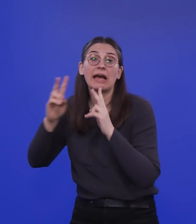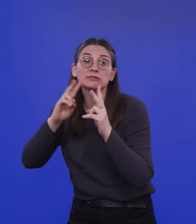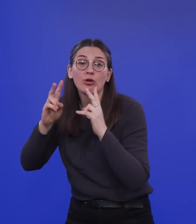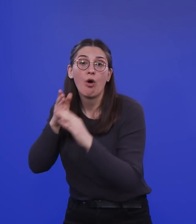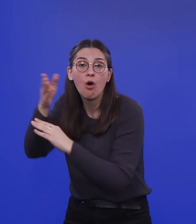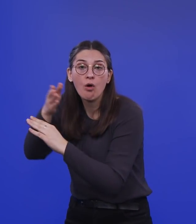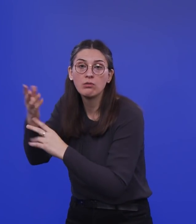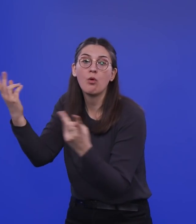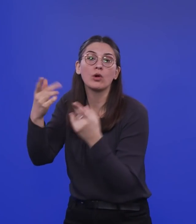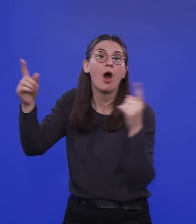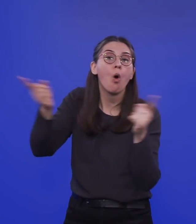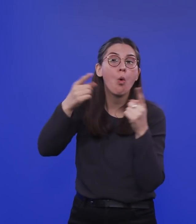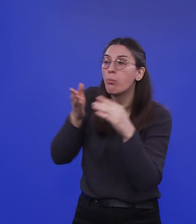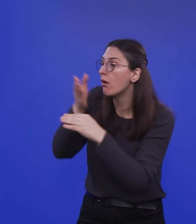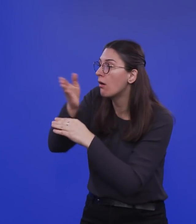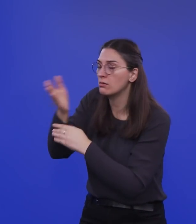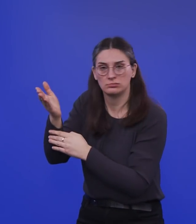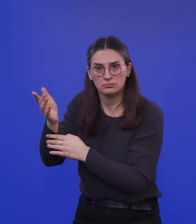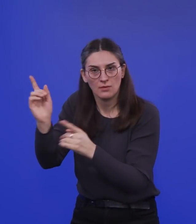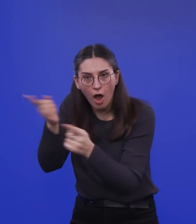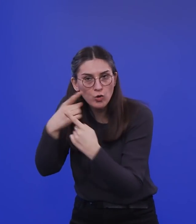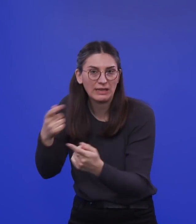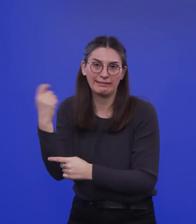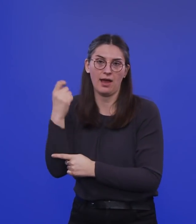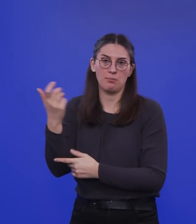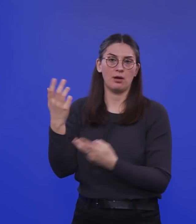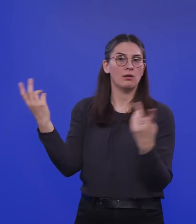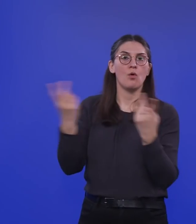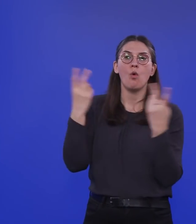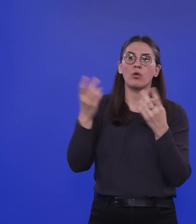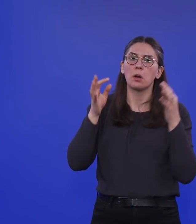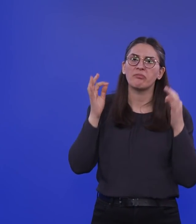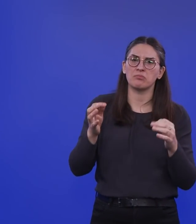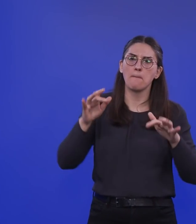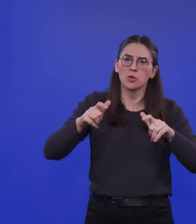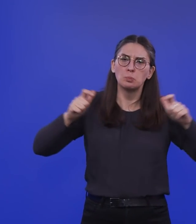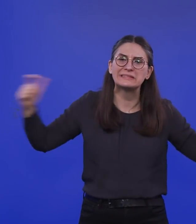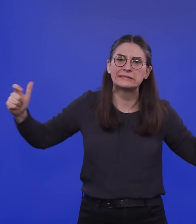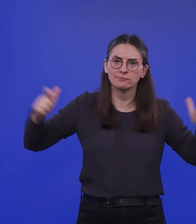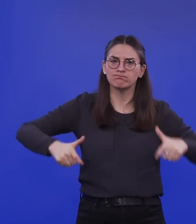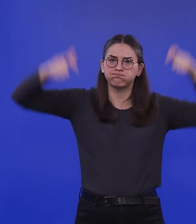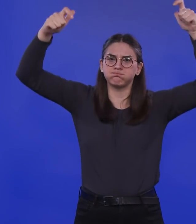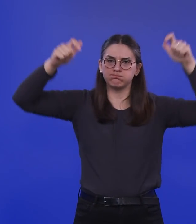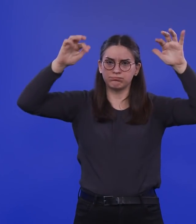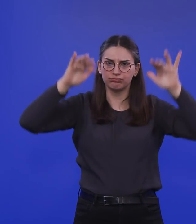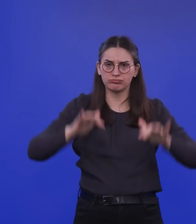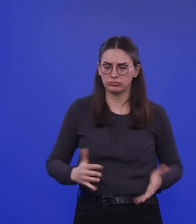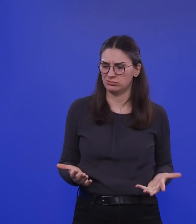von Opernhäusern oder die Mitarbeiter von irgendwelchen Großbüros. Und man könnte die Liste jetzt fortsetzen.